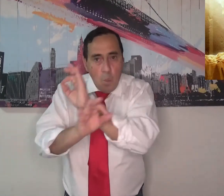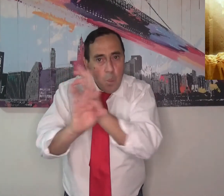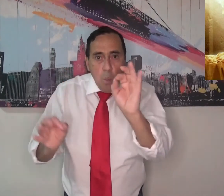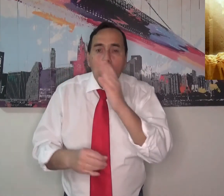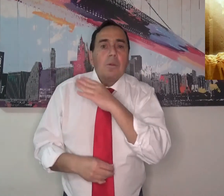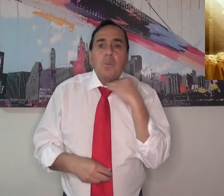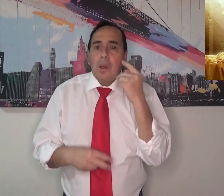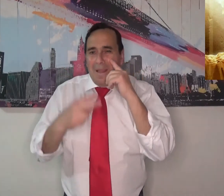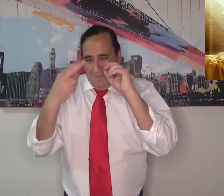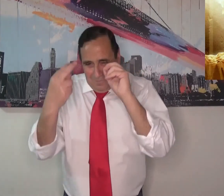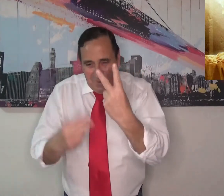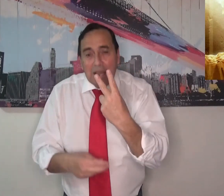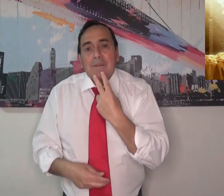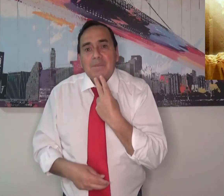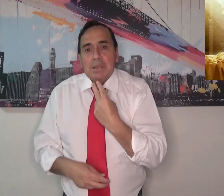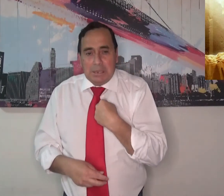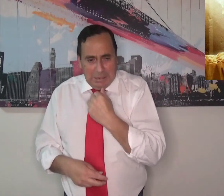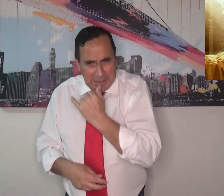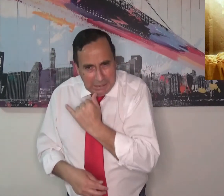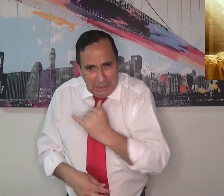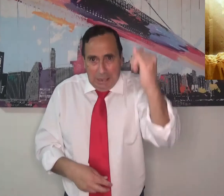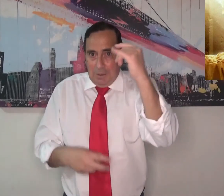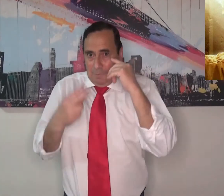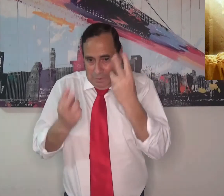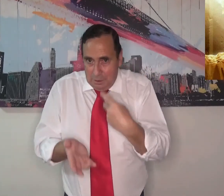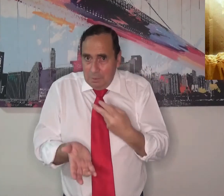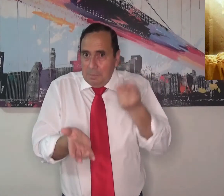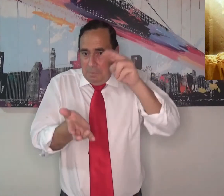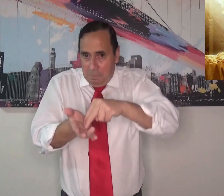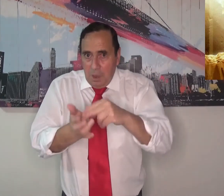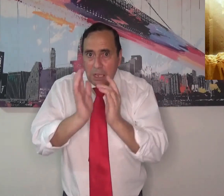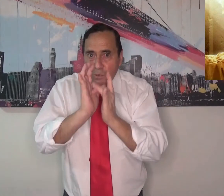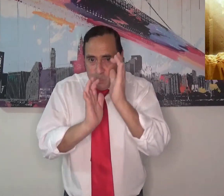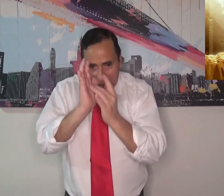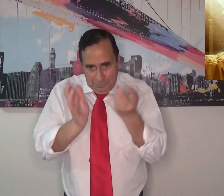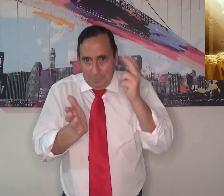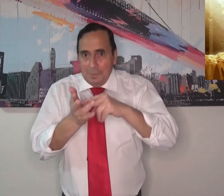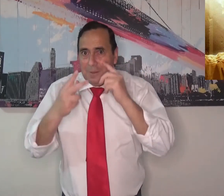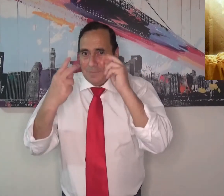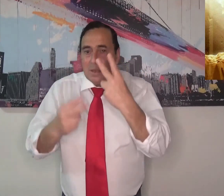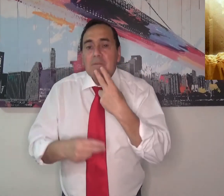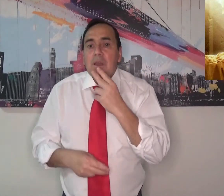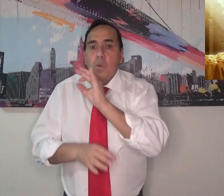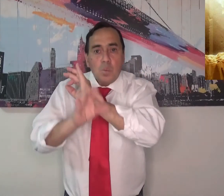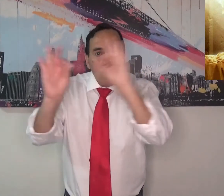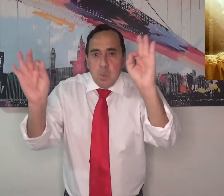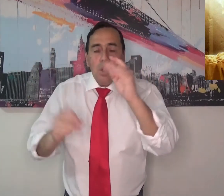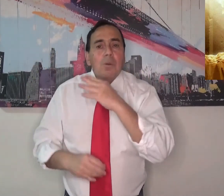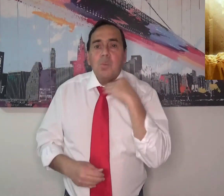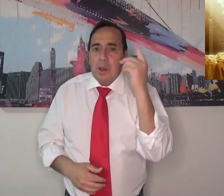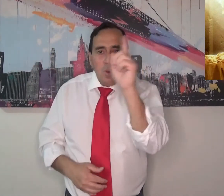no hay muerte, sino que tienes vida eterna. Vamos a poder resucitar gracias